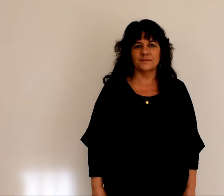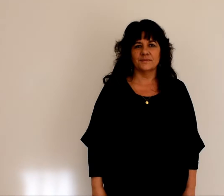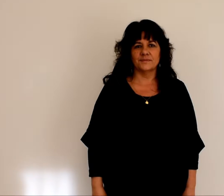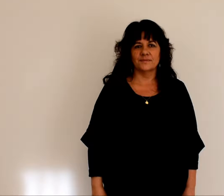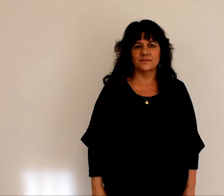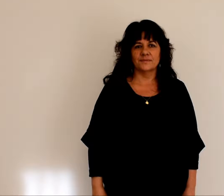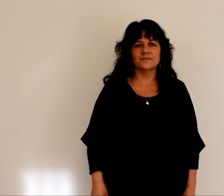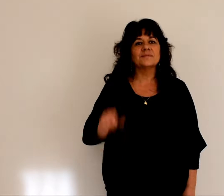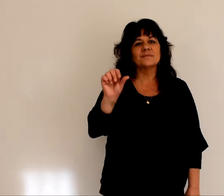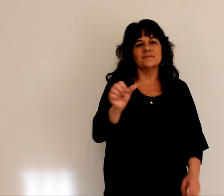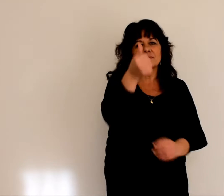1ère lecture